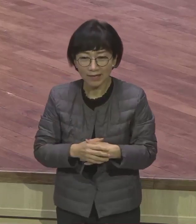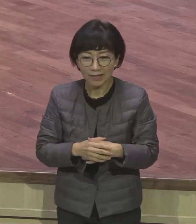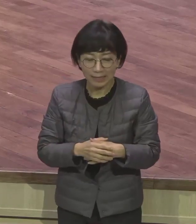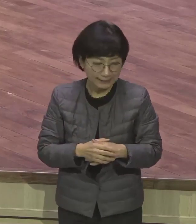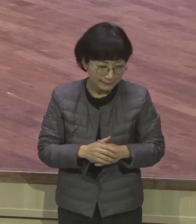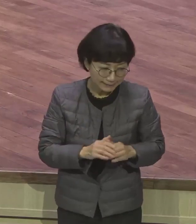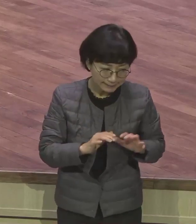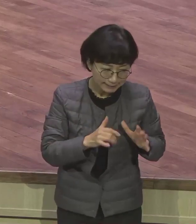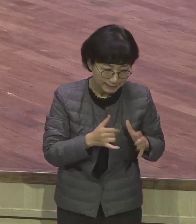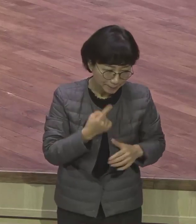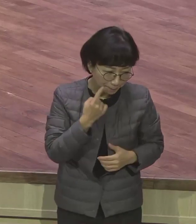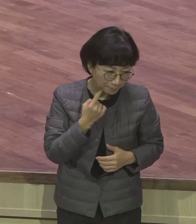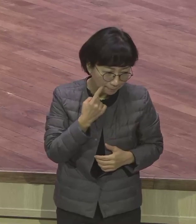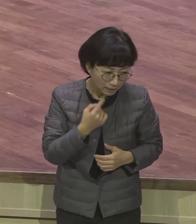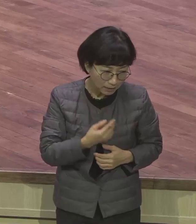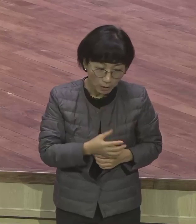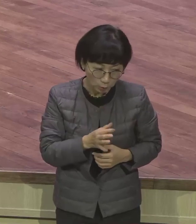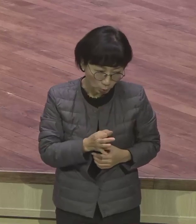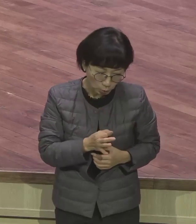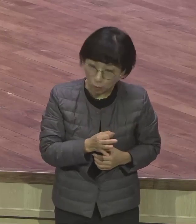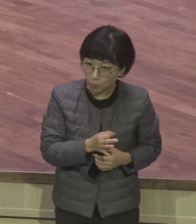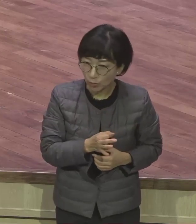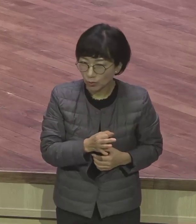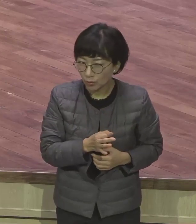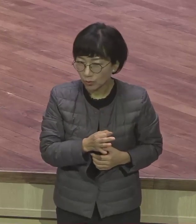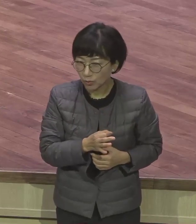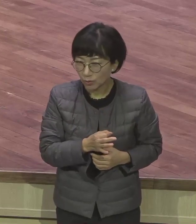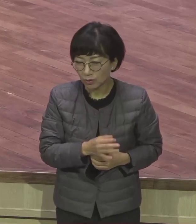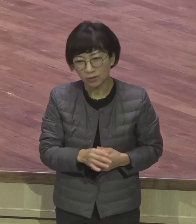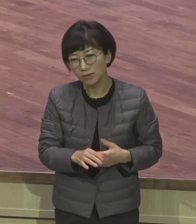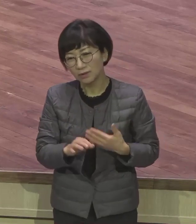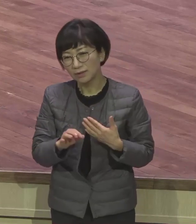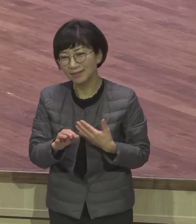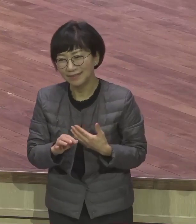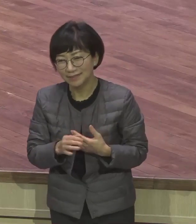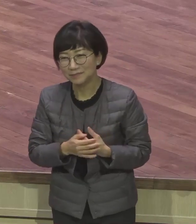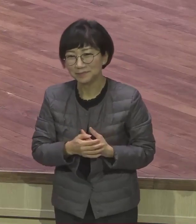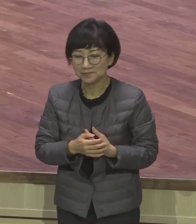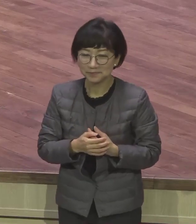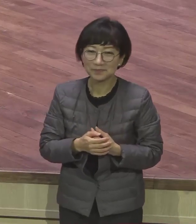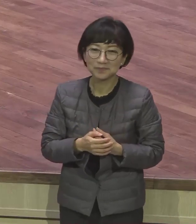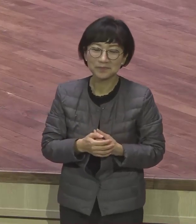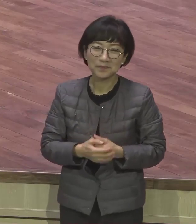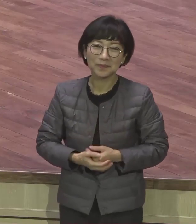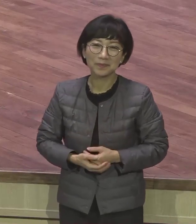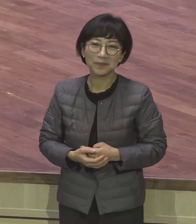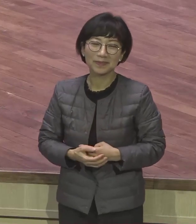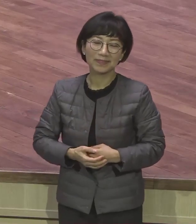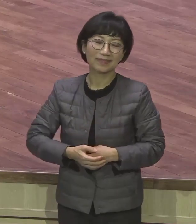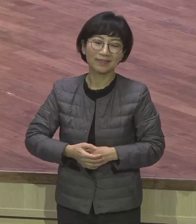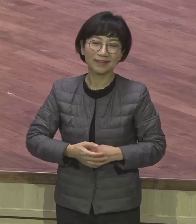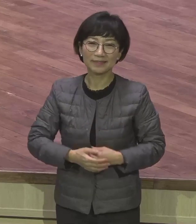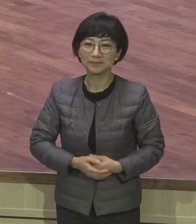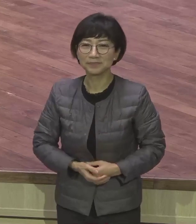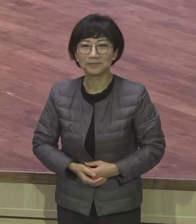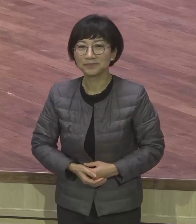많아가지고 튕겨 나와 그걸 길가밭이라고 길가밭 의학적으로요 사람의 감정은요